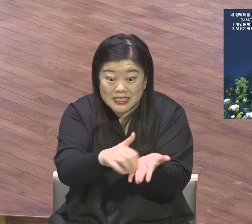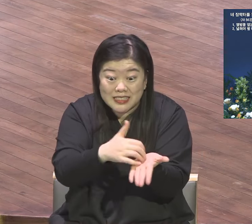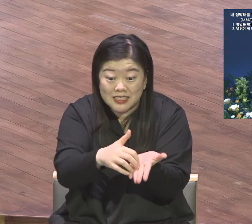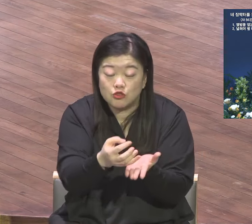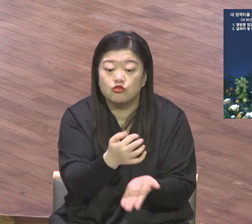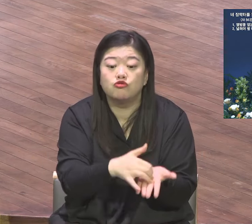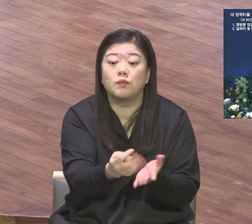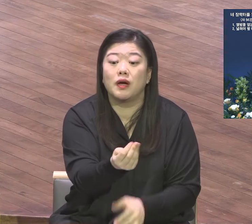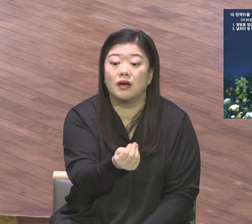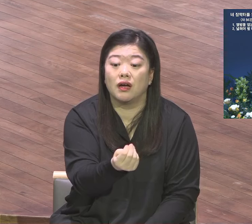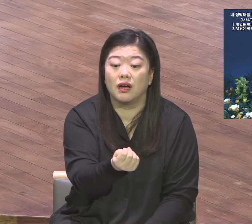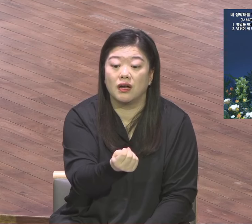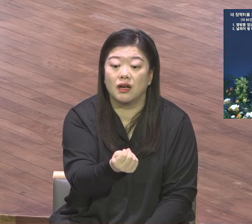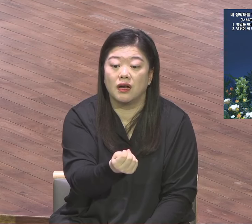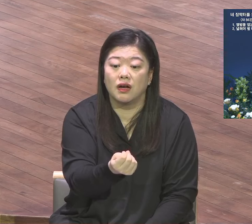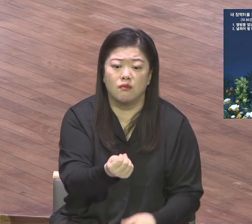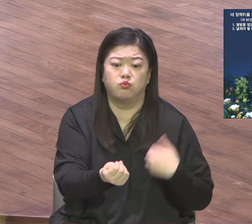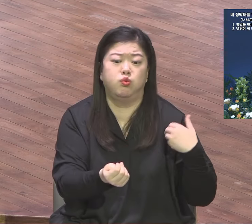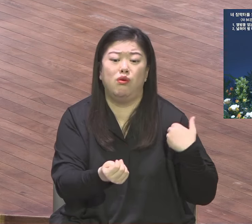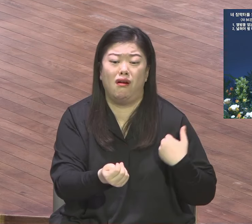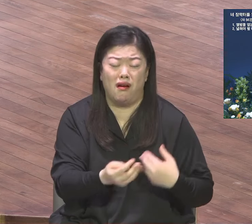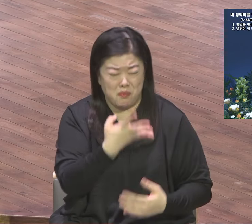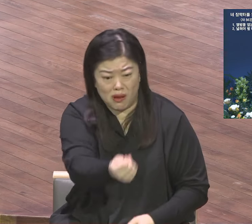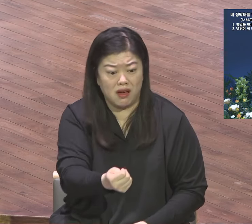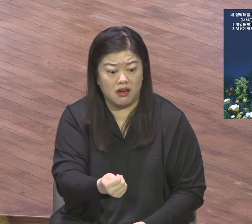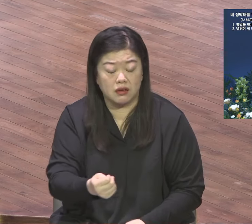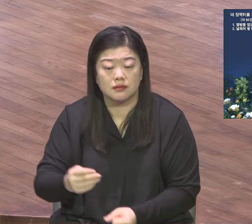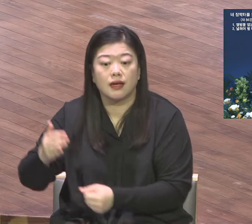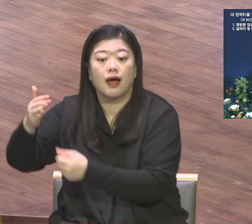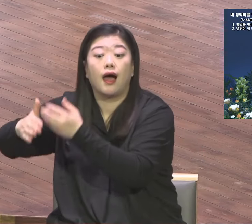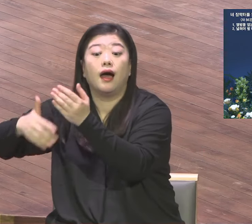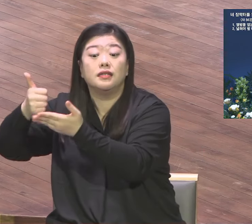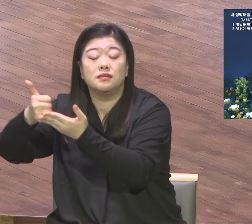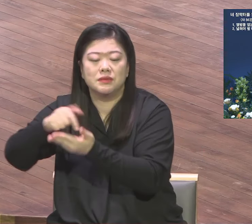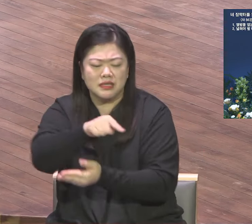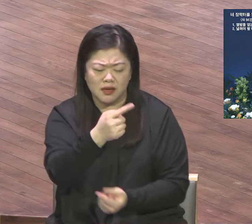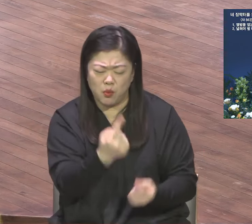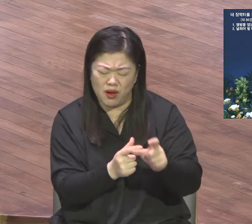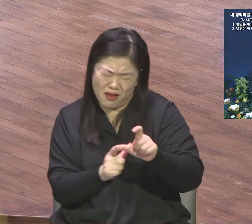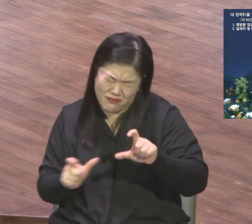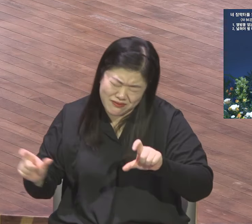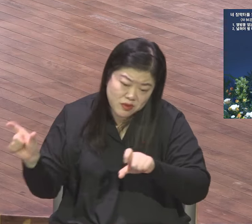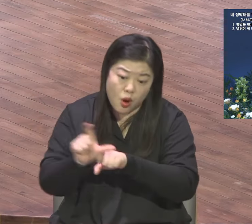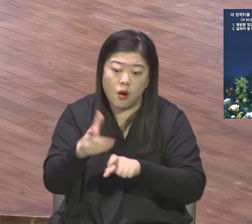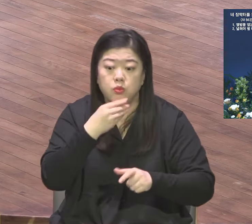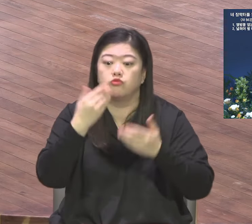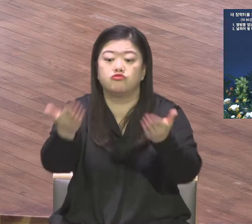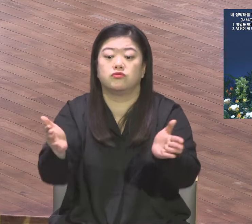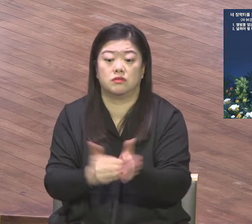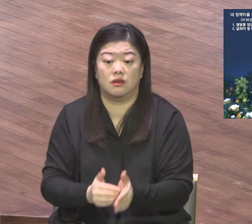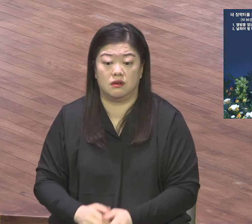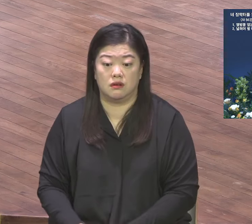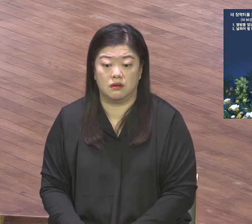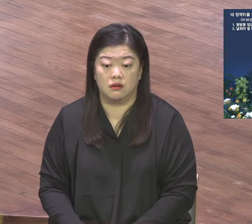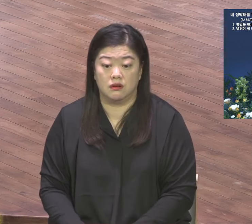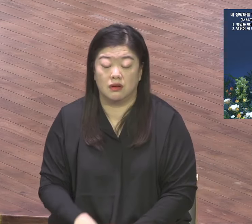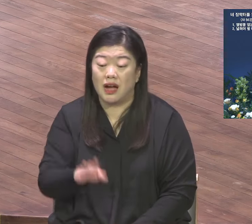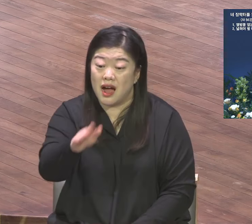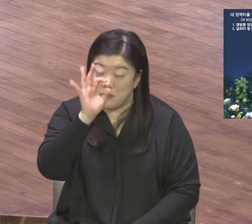별보다 바다의 모래할보다 이 말씀하실 때 아브라함은요 아들 하나 없었어요 자식이